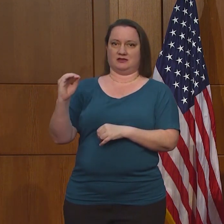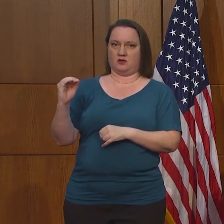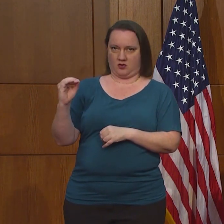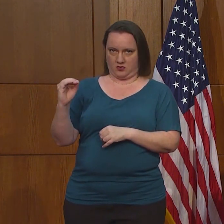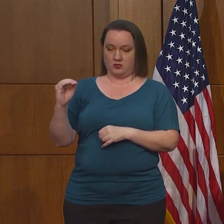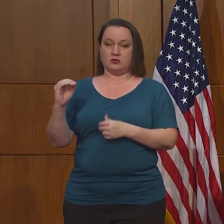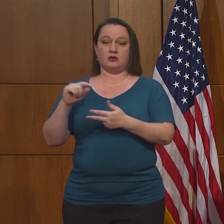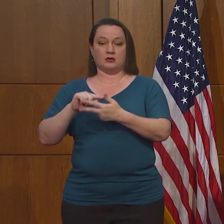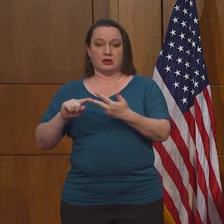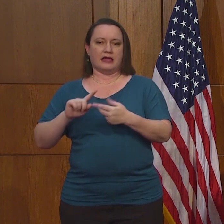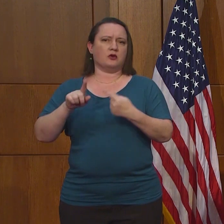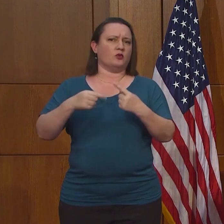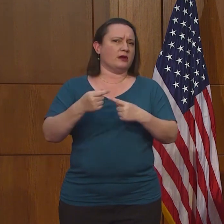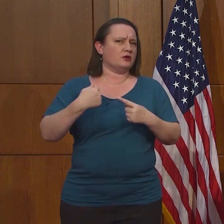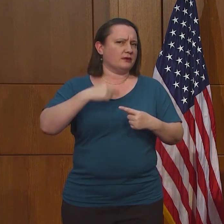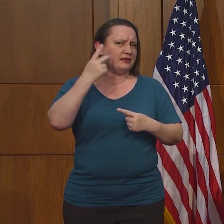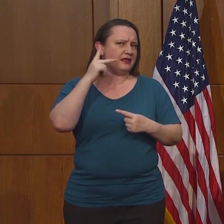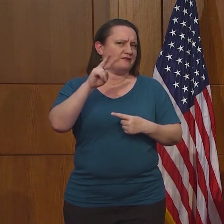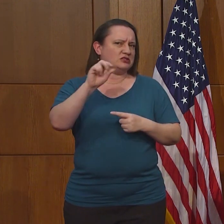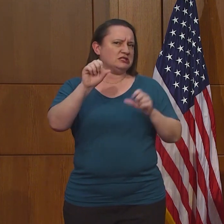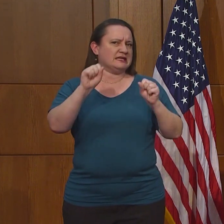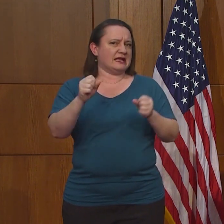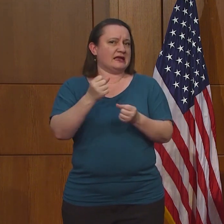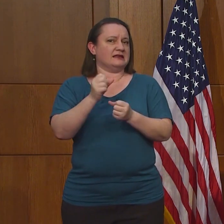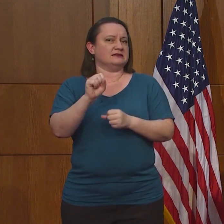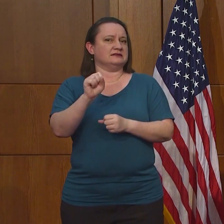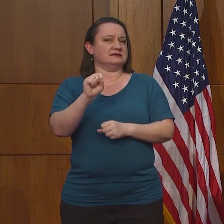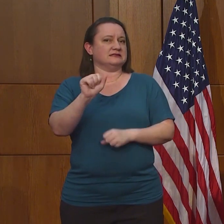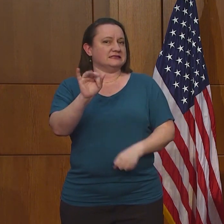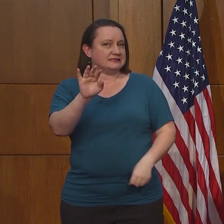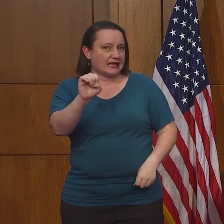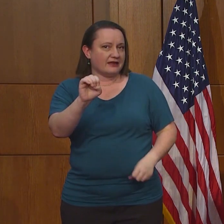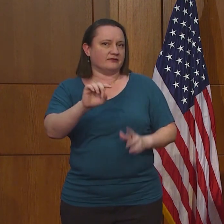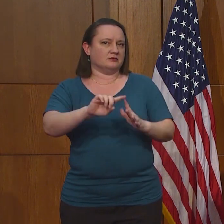hablar de que Virginia se va a mover seguramente hacia la fase 2.